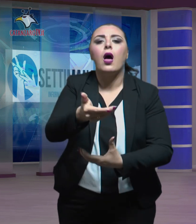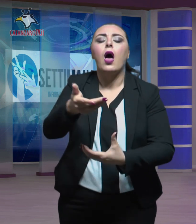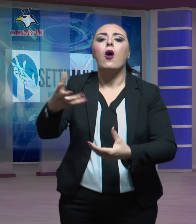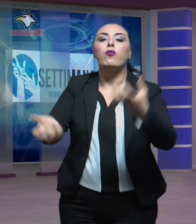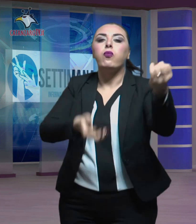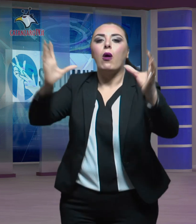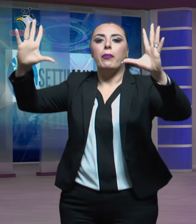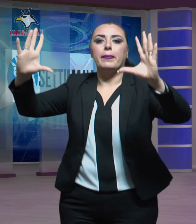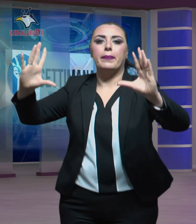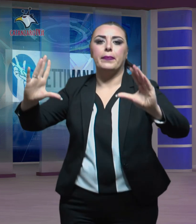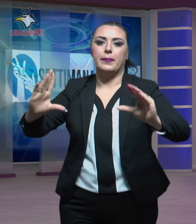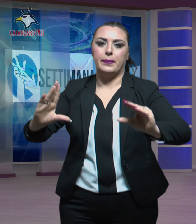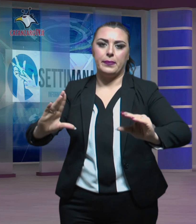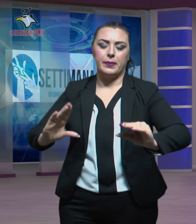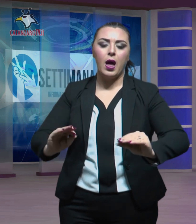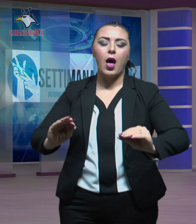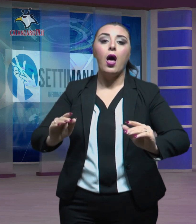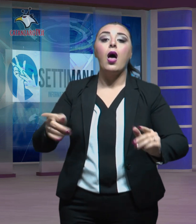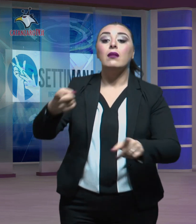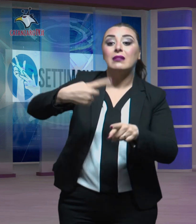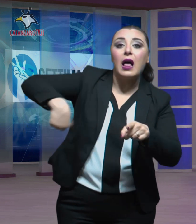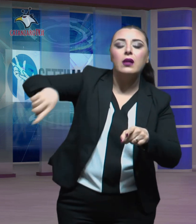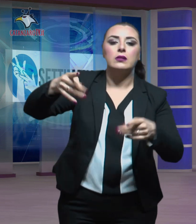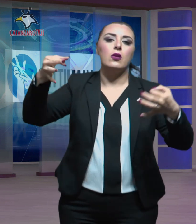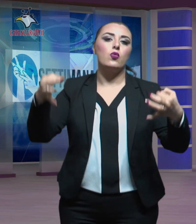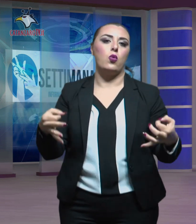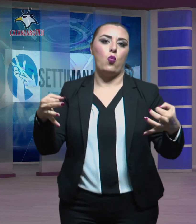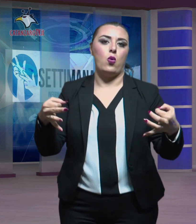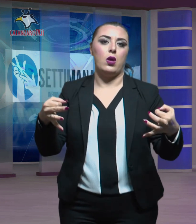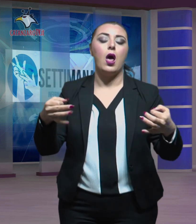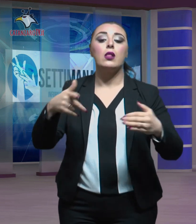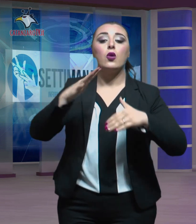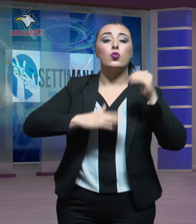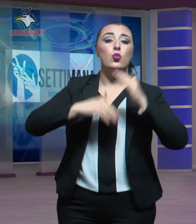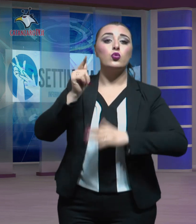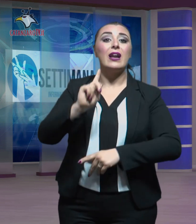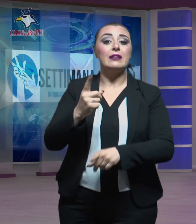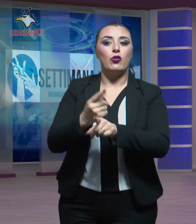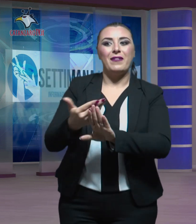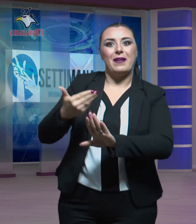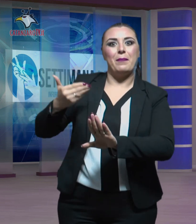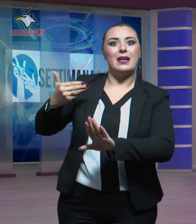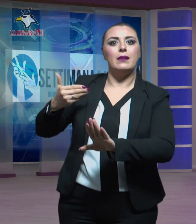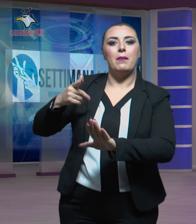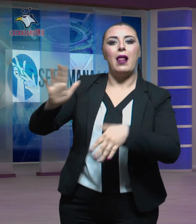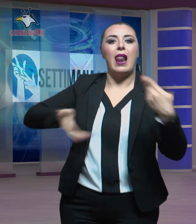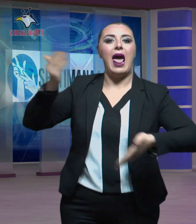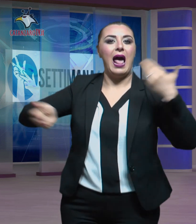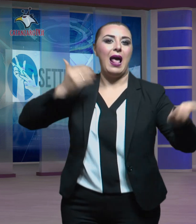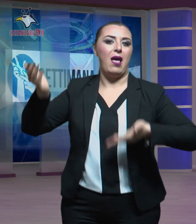'incendio e messo in sicurezza l'aria. La struttura era già in fase di